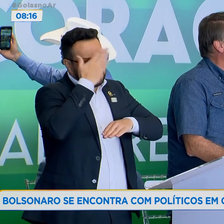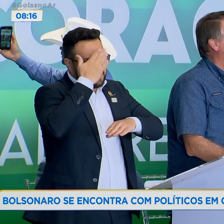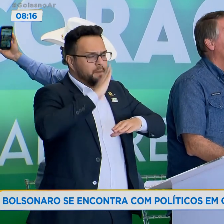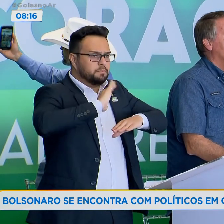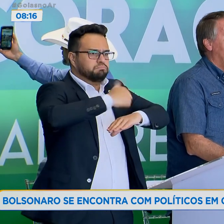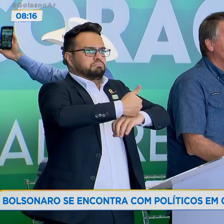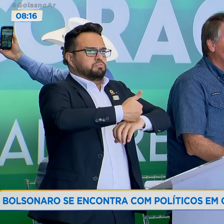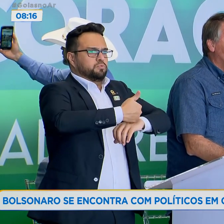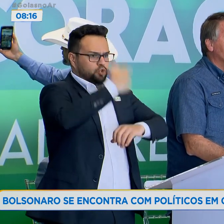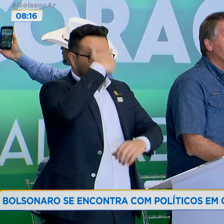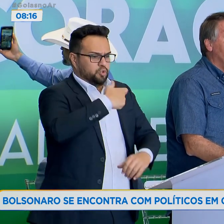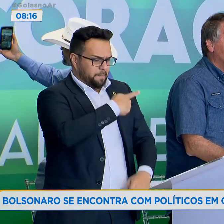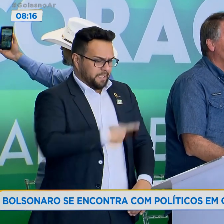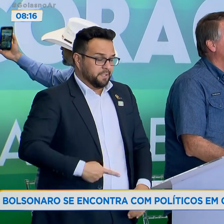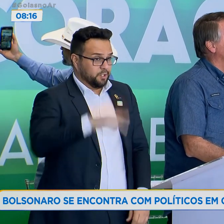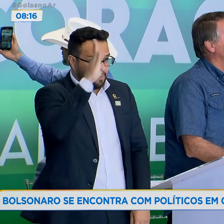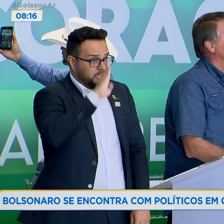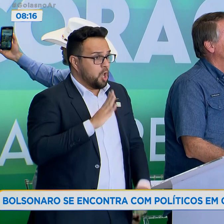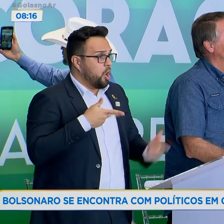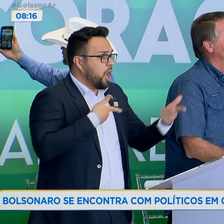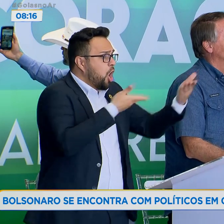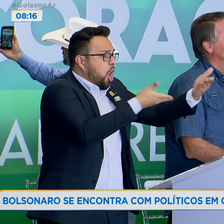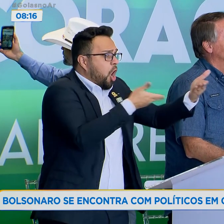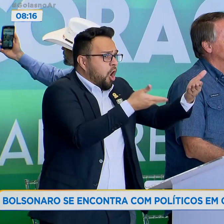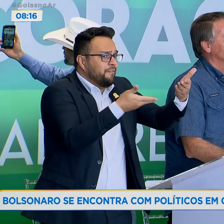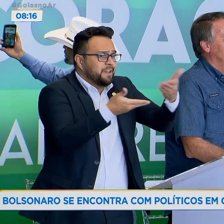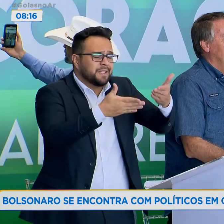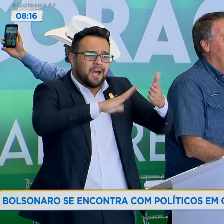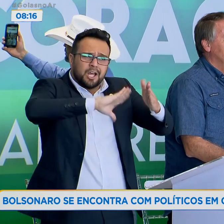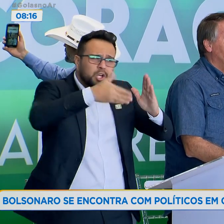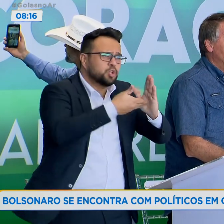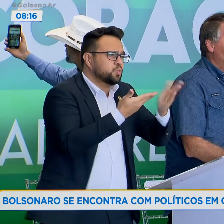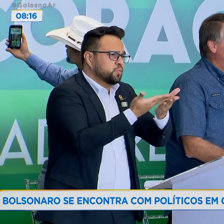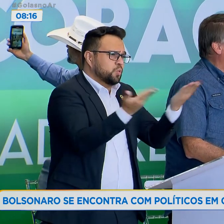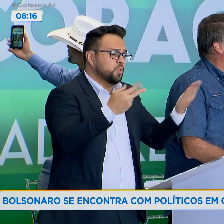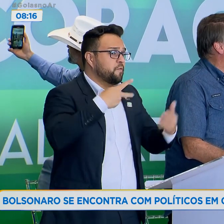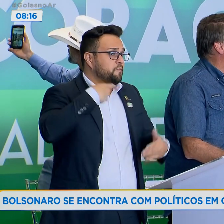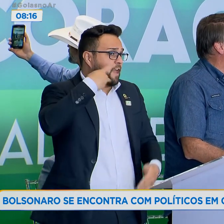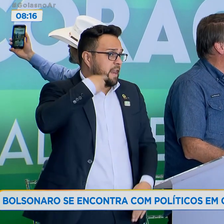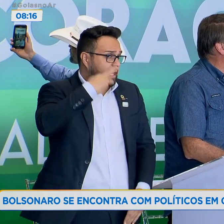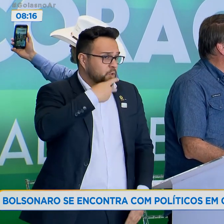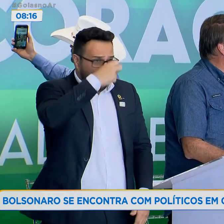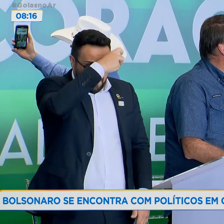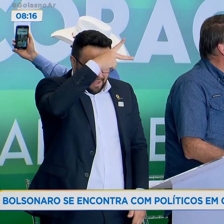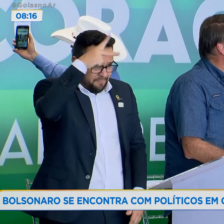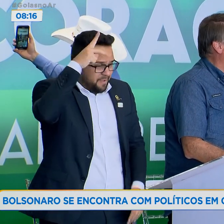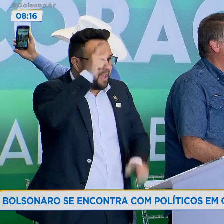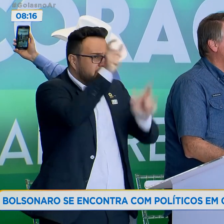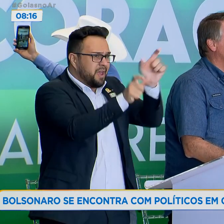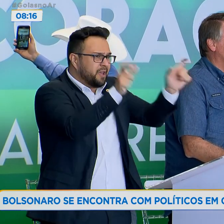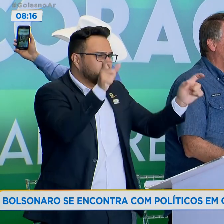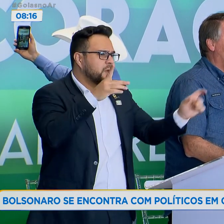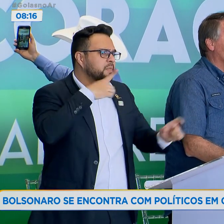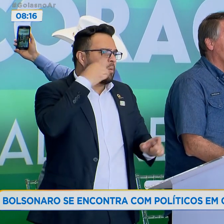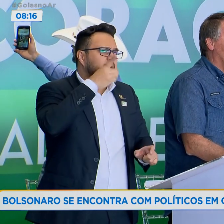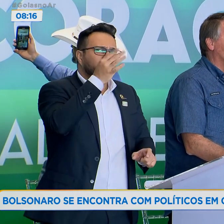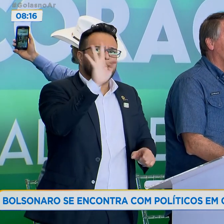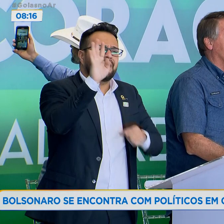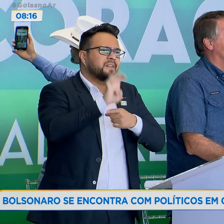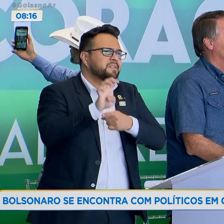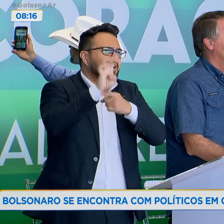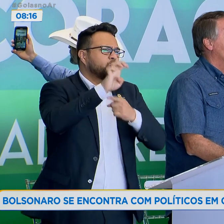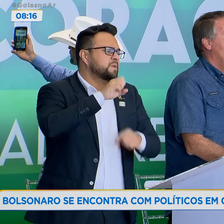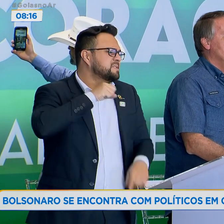eu quero convidar a todos os governadores, a todos os prefeitos, deputados, federais, estaduais,